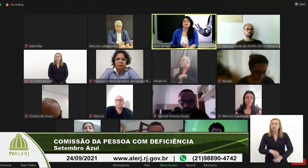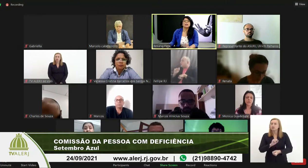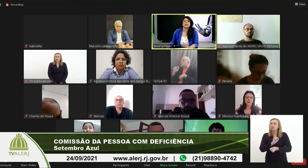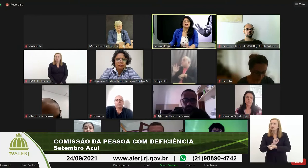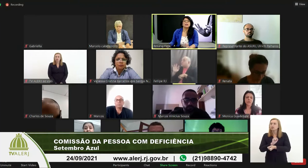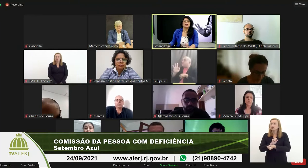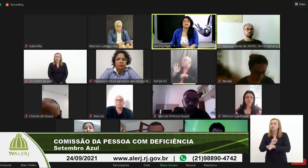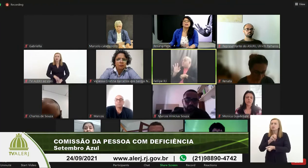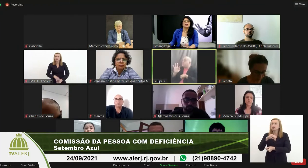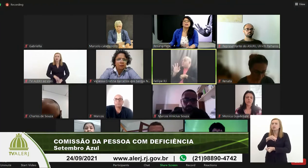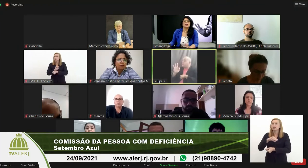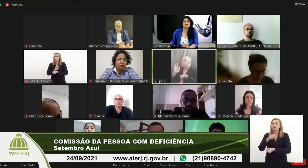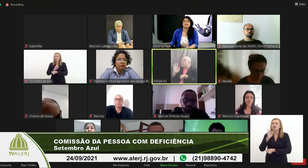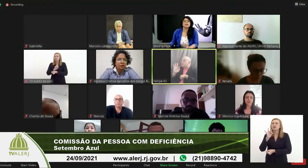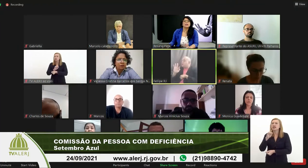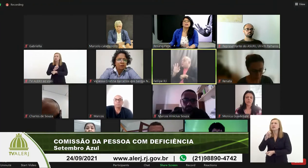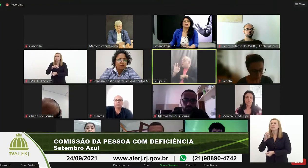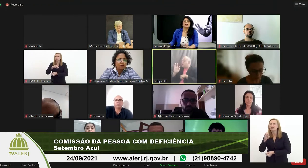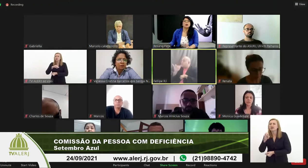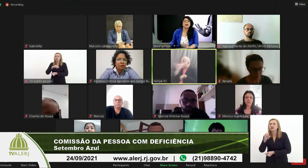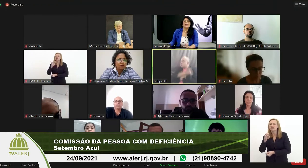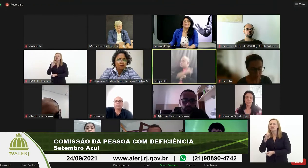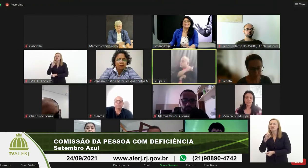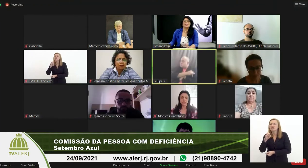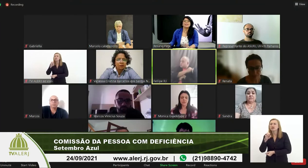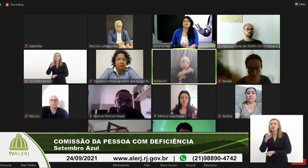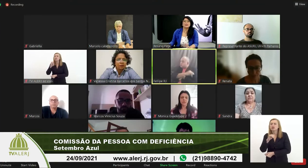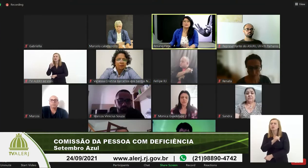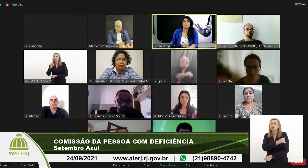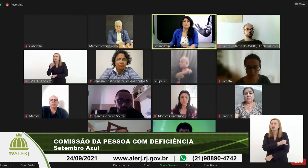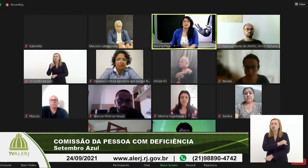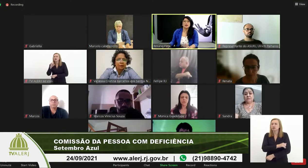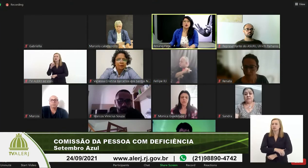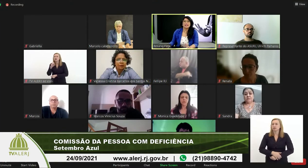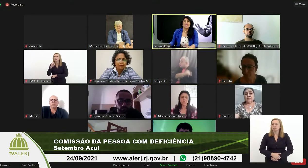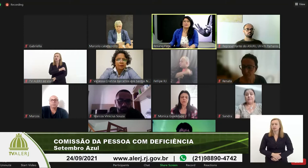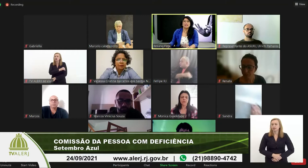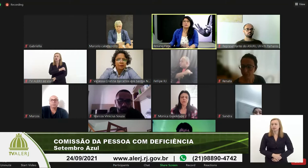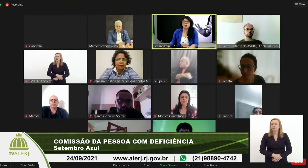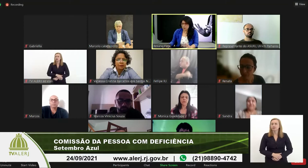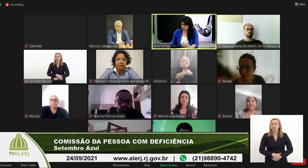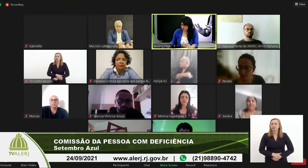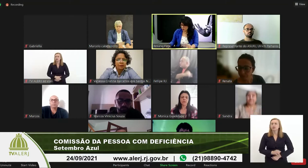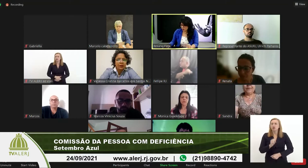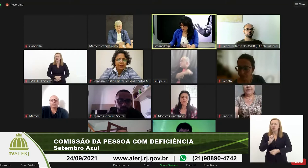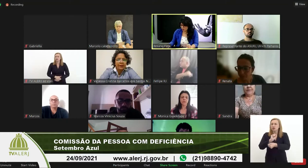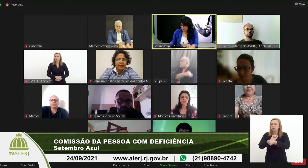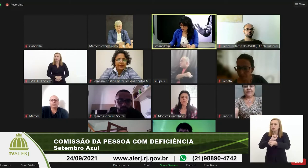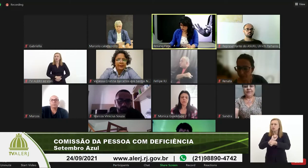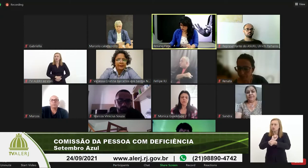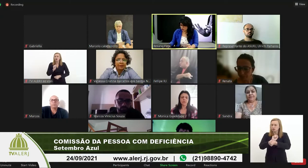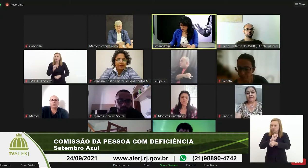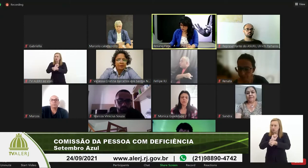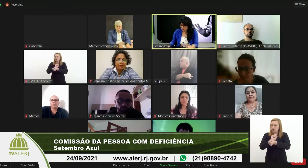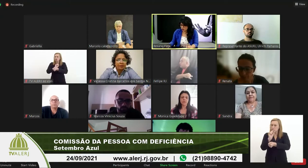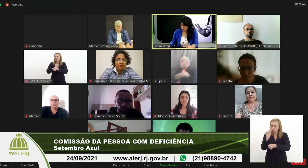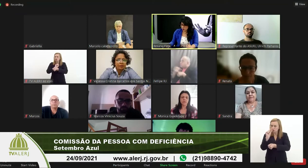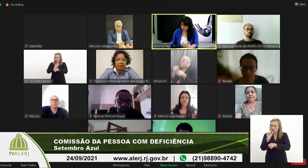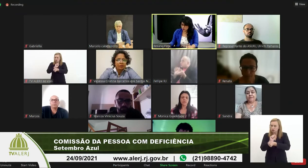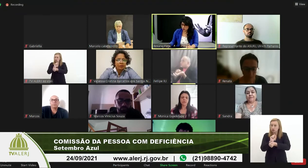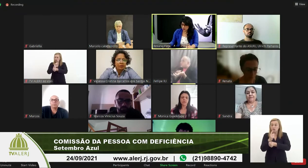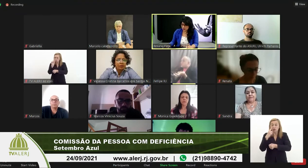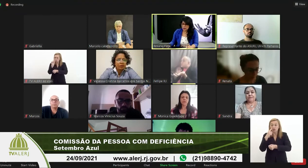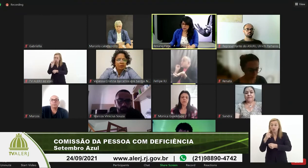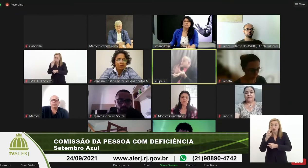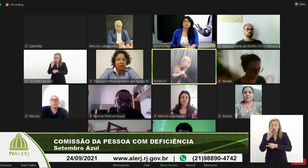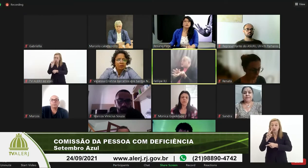sou o Felipe Rio de Janeiro ok ok Felipe só um momentinho por favor que agora estaremos assistindo um